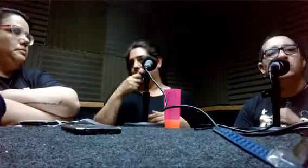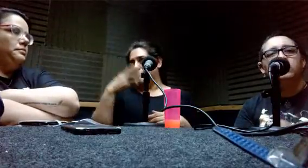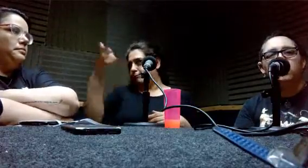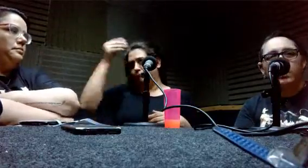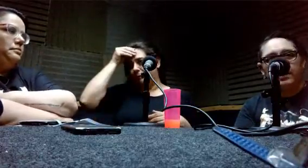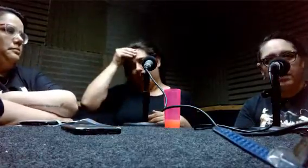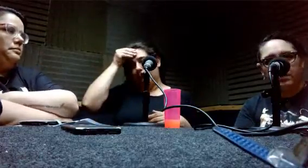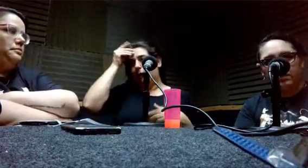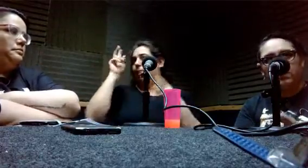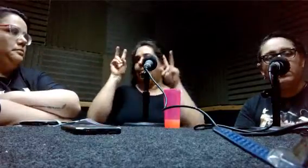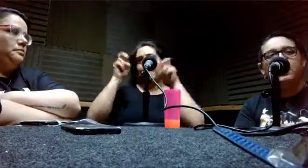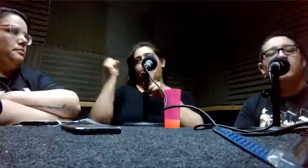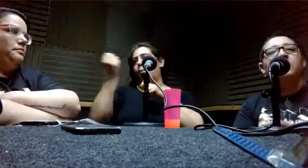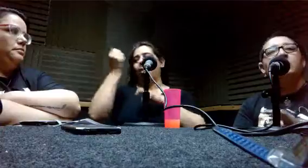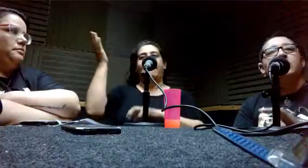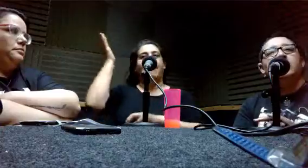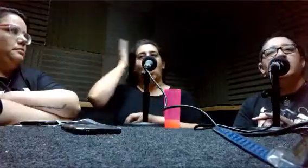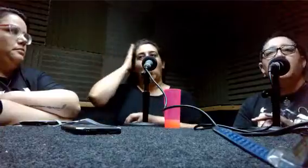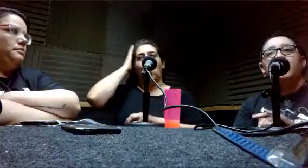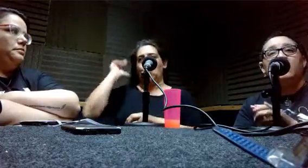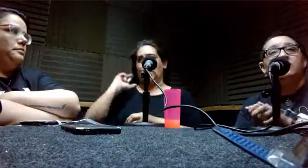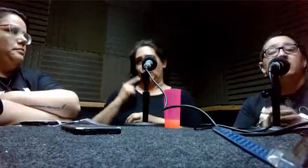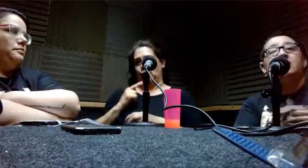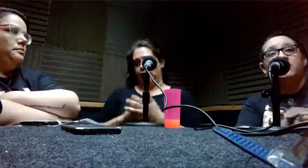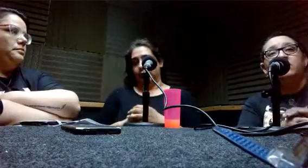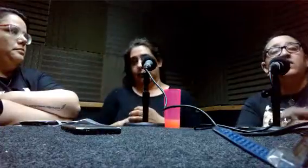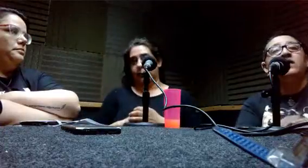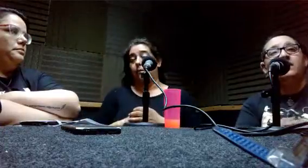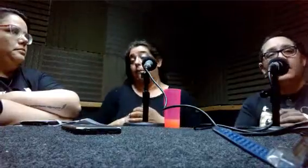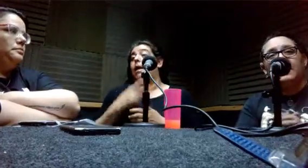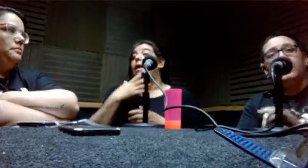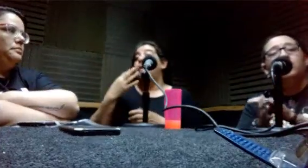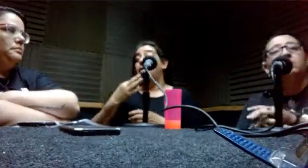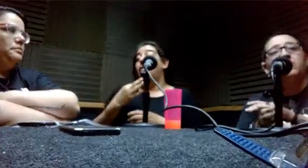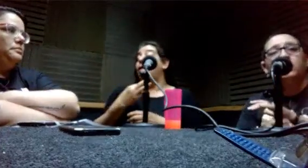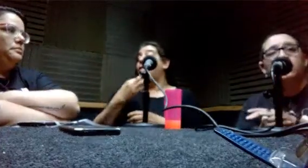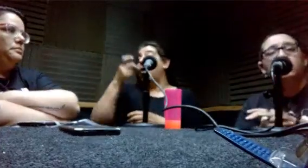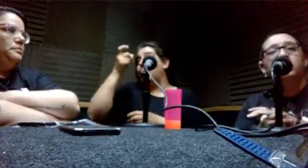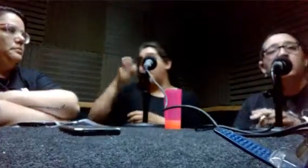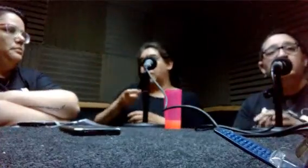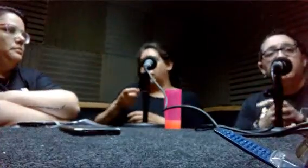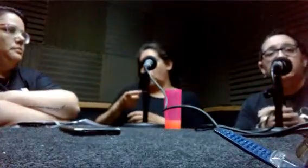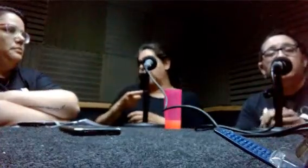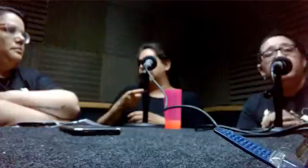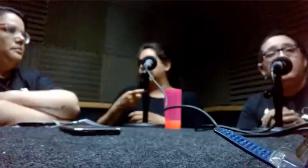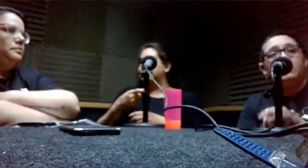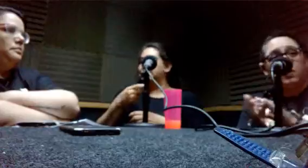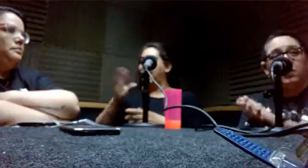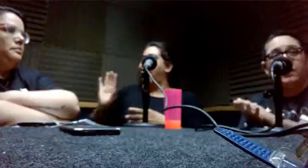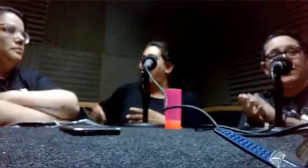cultura sorda. Porque hay gente bien intencionada que quiere cumplir con esto, pero se olvidan, lo que está